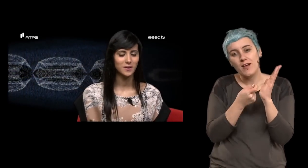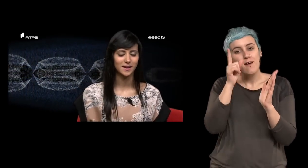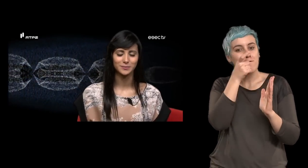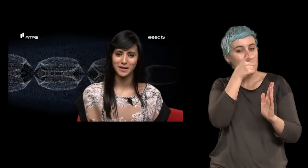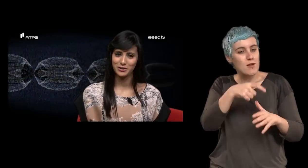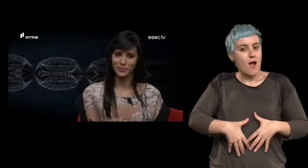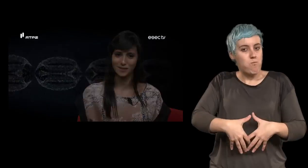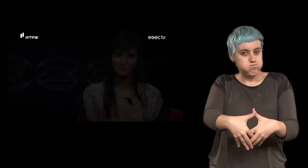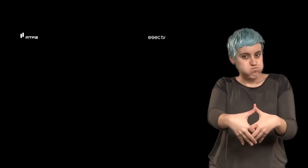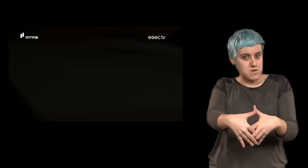barriguda